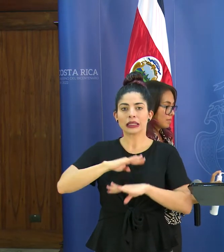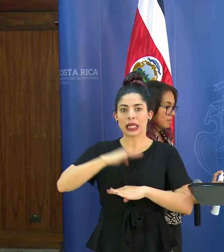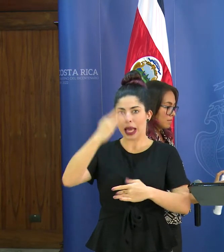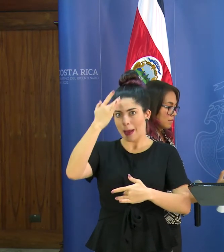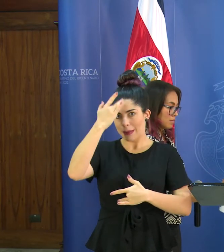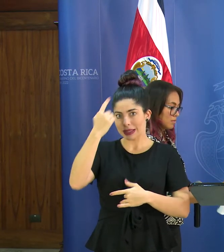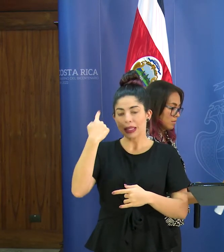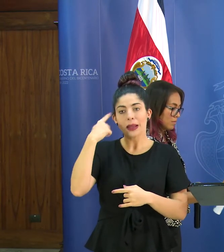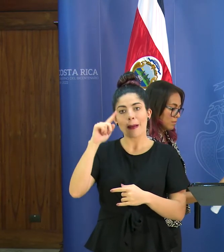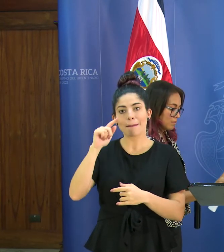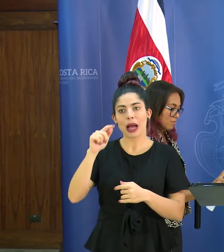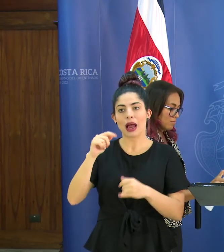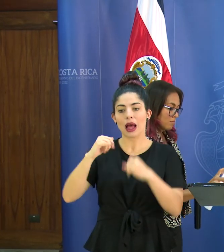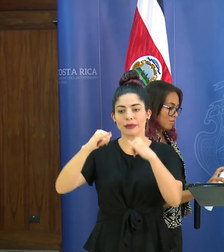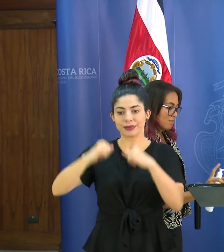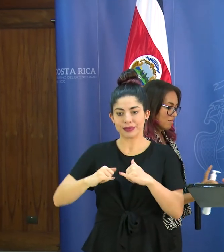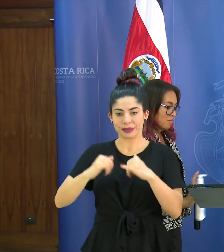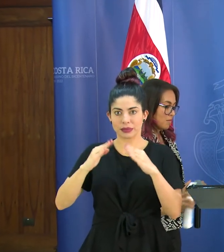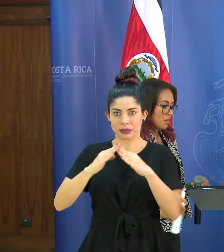aislamientos